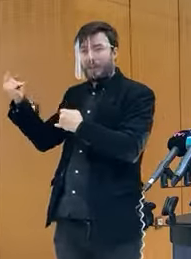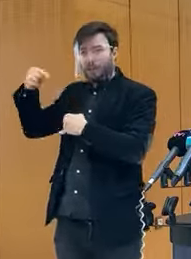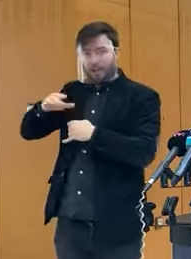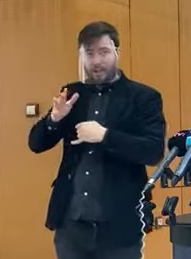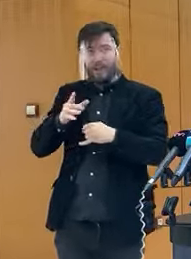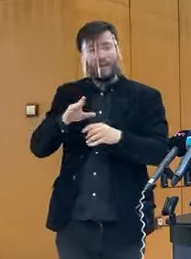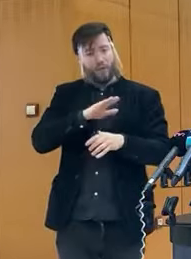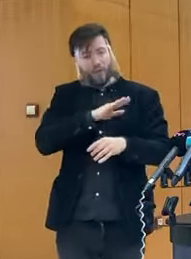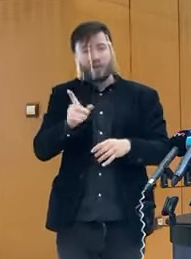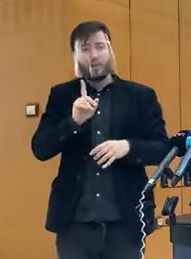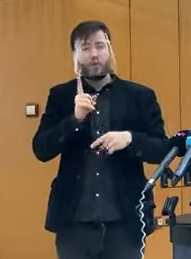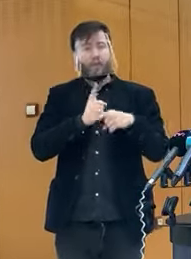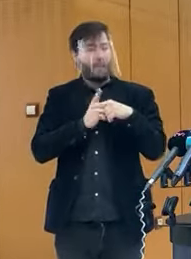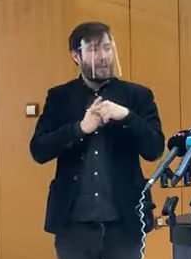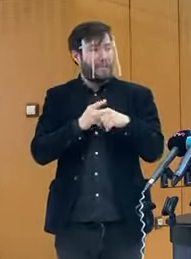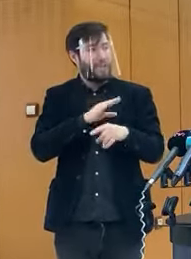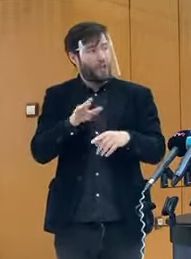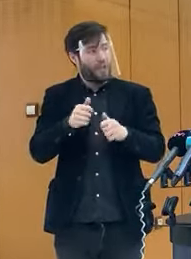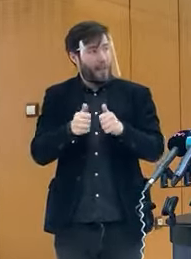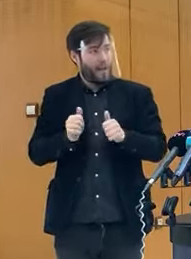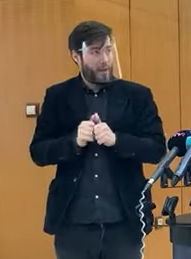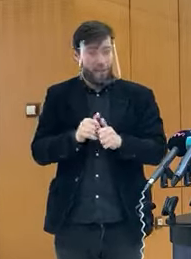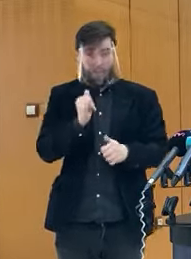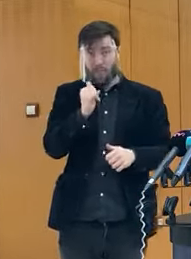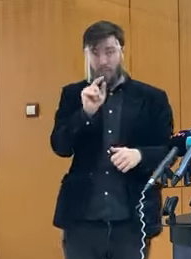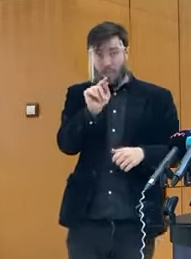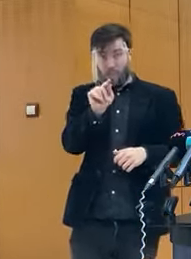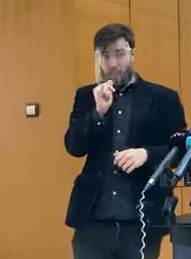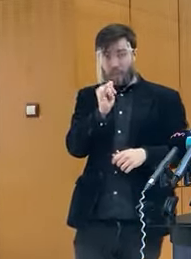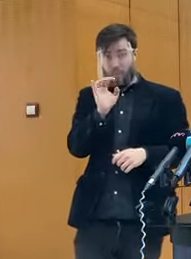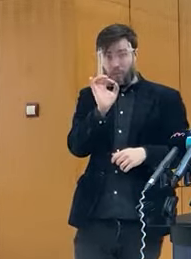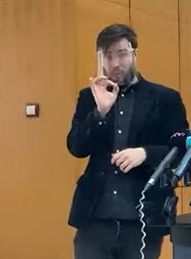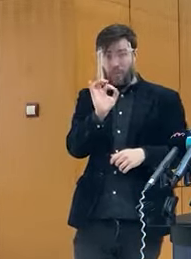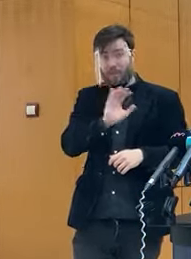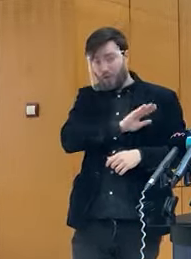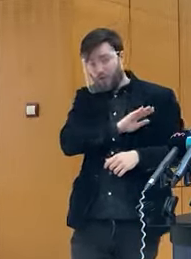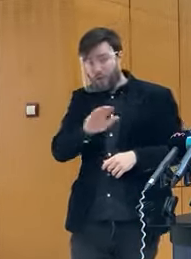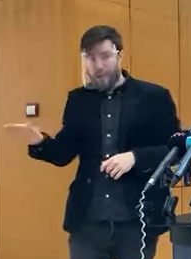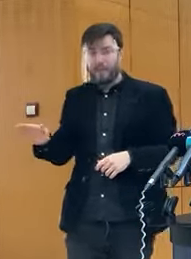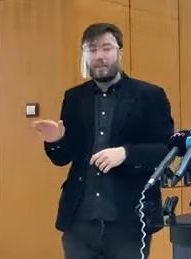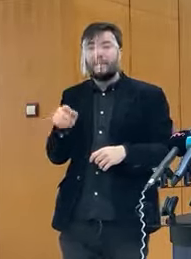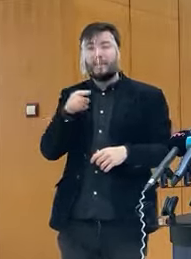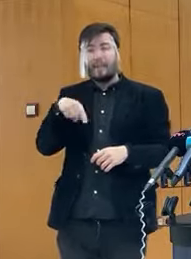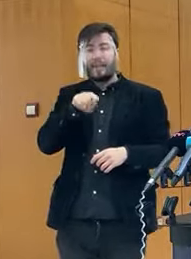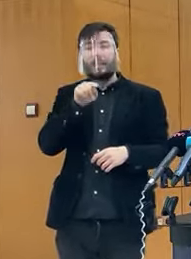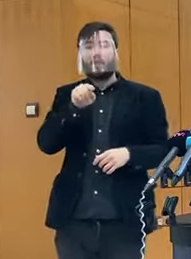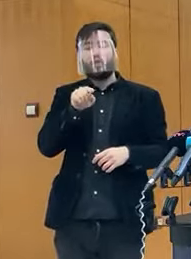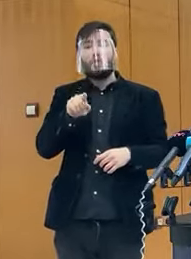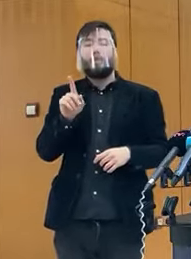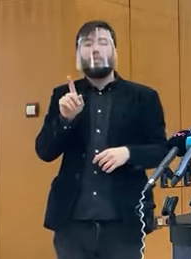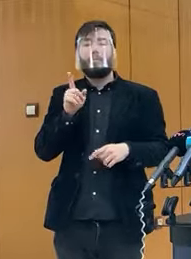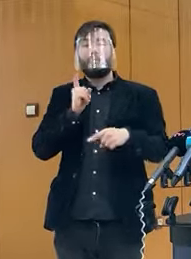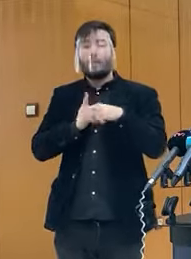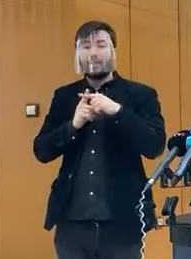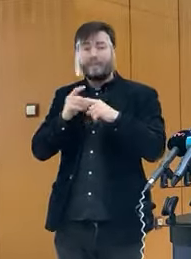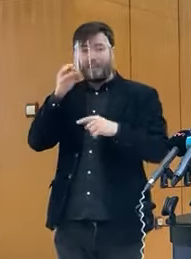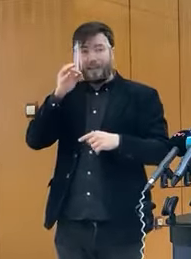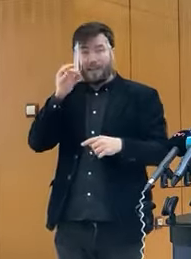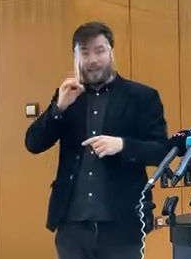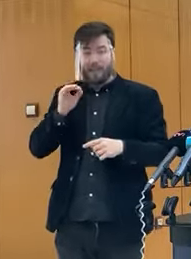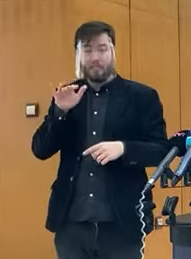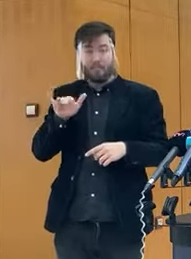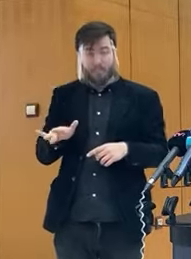napríklad všetci, ktorí sú karantény? To je pointa tej e-karantény, že všetci, ktorí budú testovaní pozitívne,